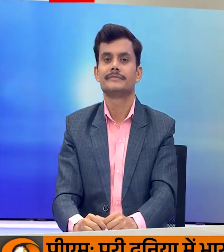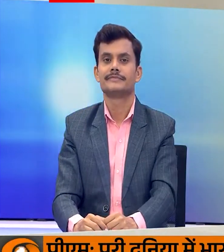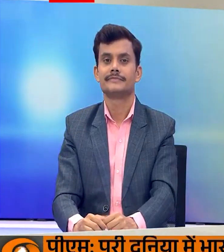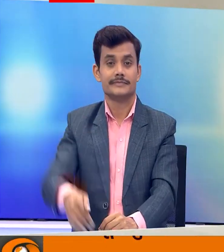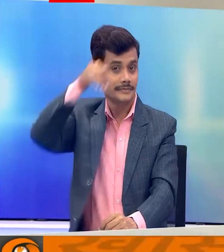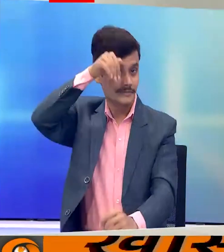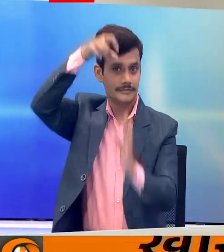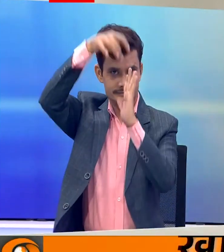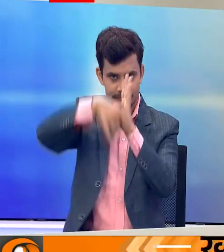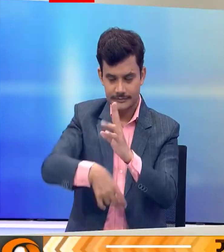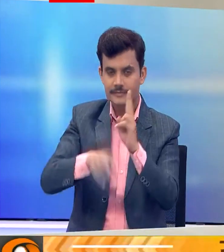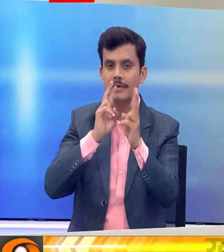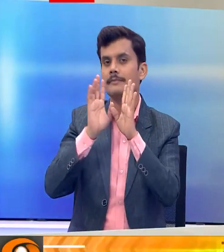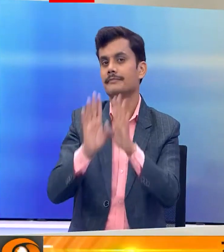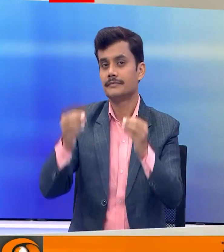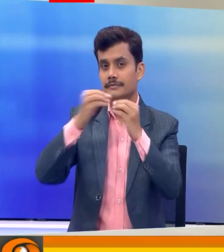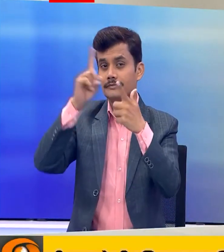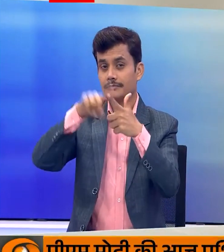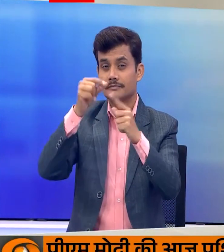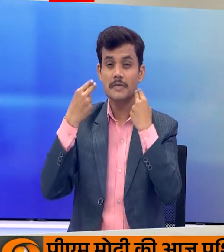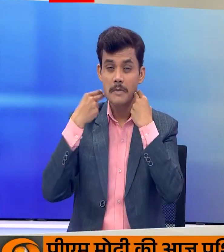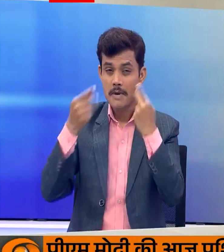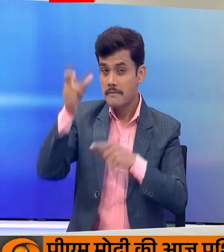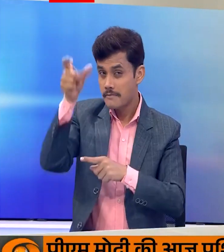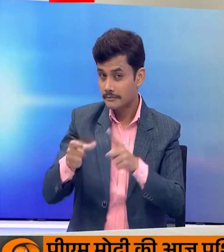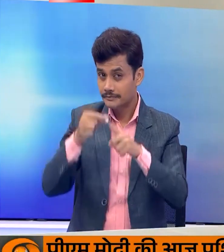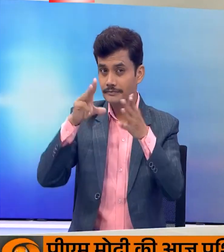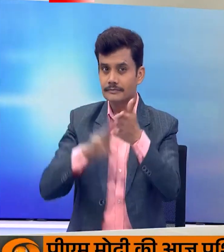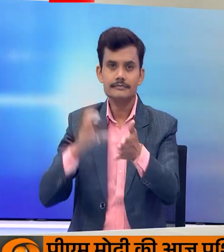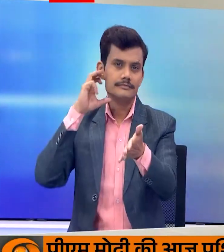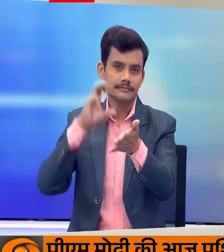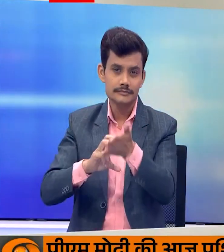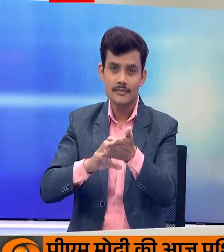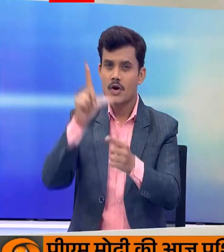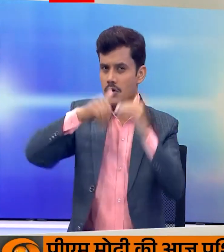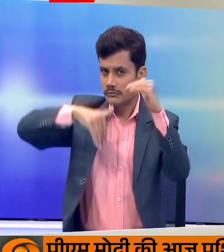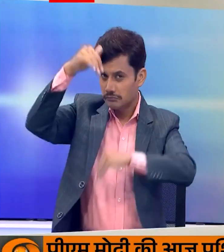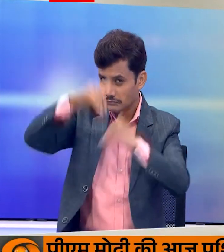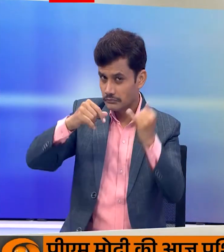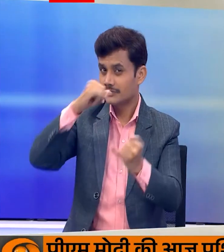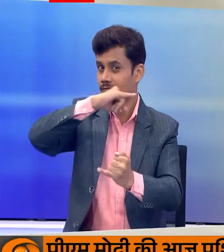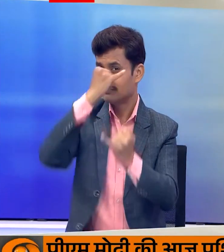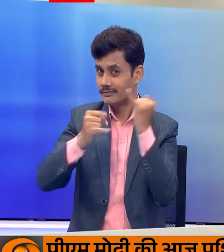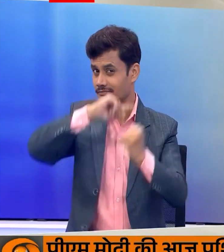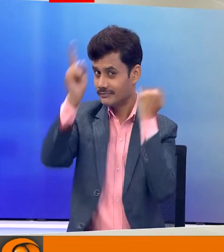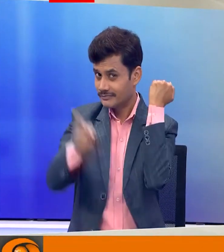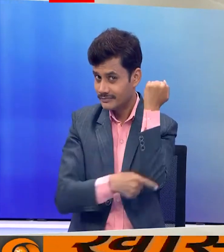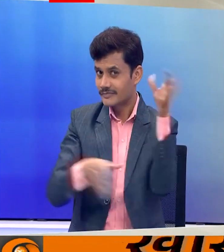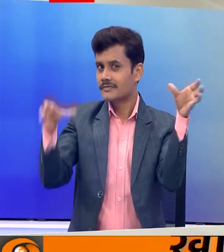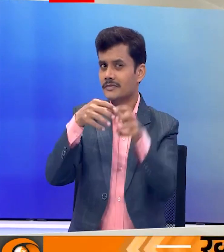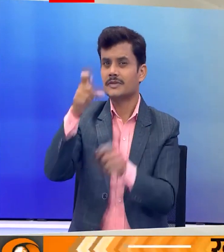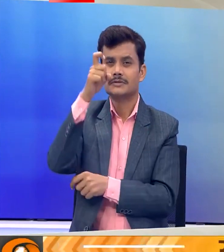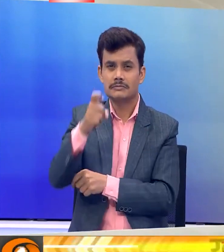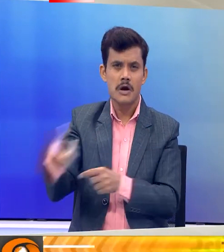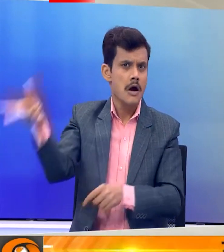अब खबरें विस्तार से भाजपा की स्टार प्रचारक और प्रधानमंत्री नरेंद्र मोदी लोकसभाचुनाव की साथवें और अंतिम चरण